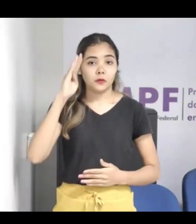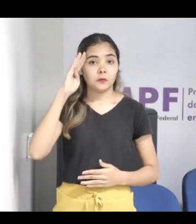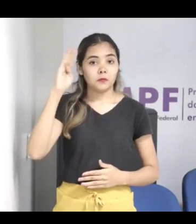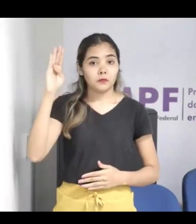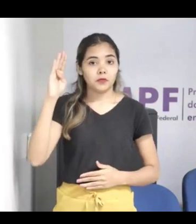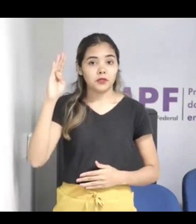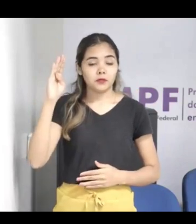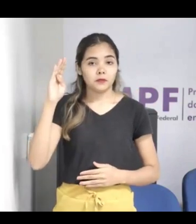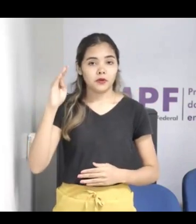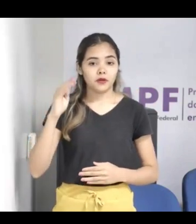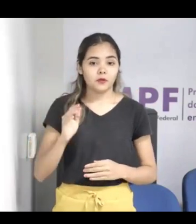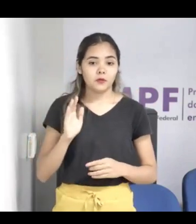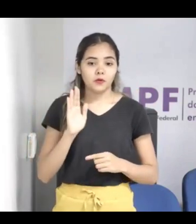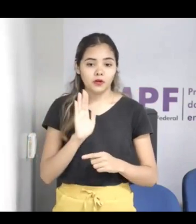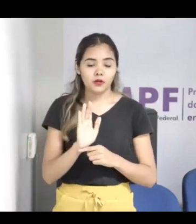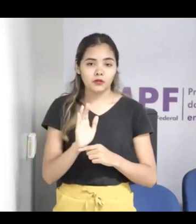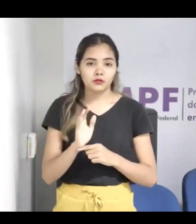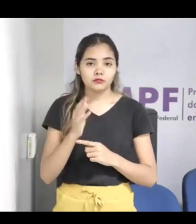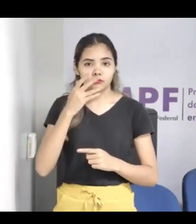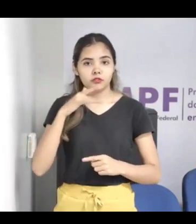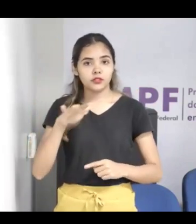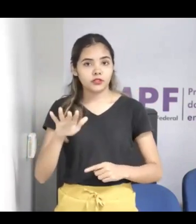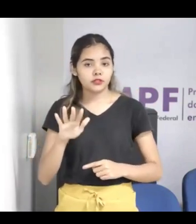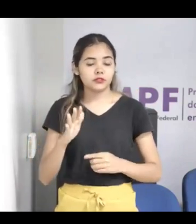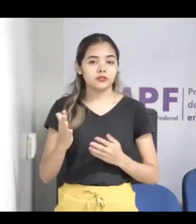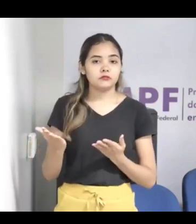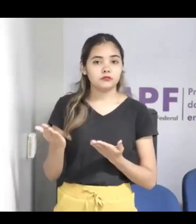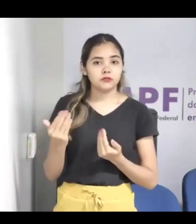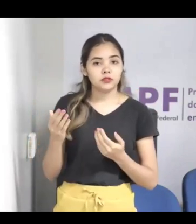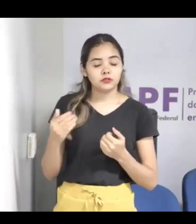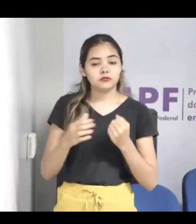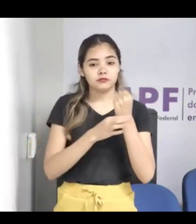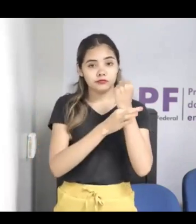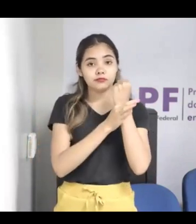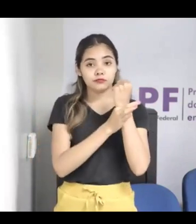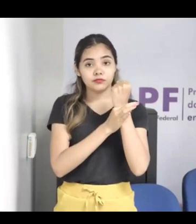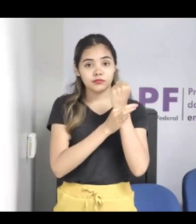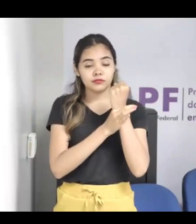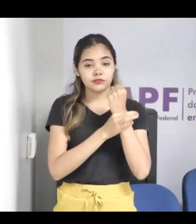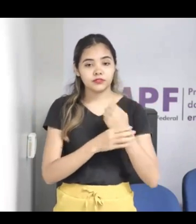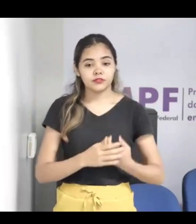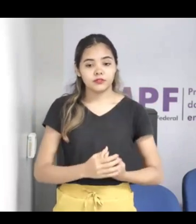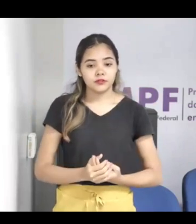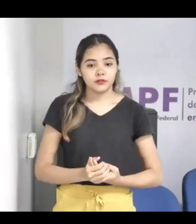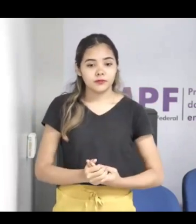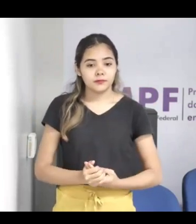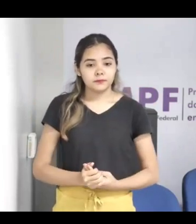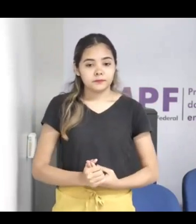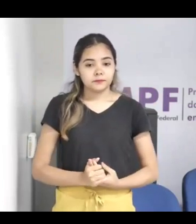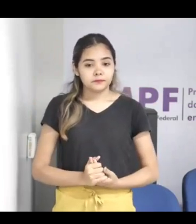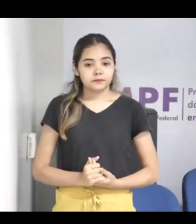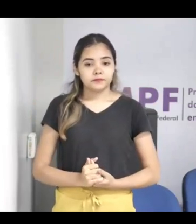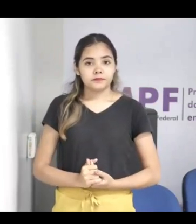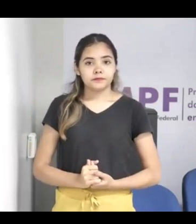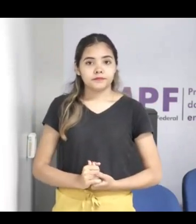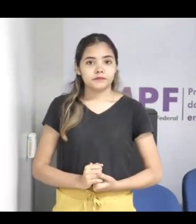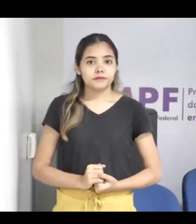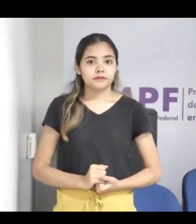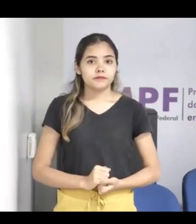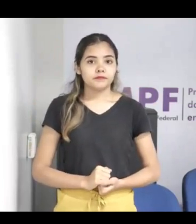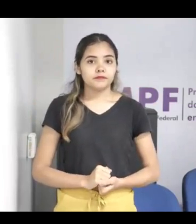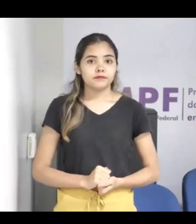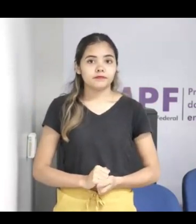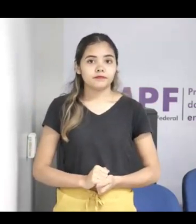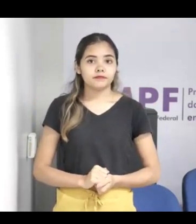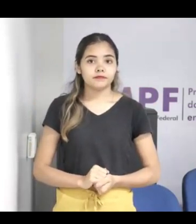violência. E agora a gente está começando, de uns anos para cá, a focar muito na prevenção da violência online